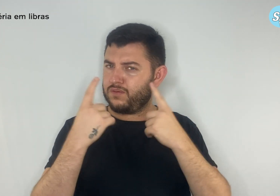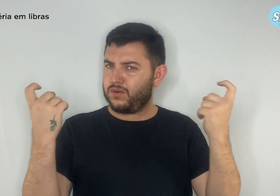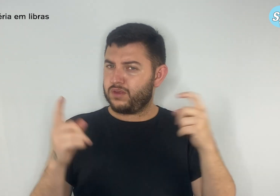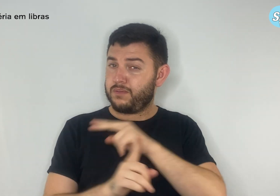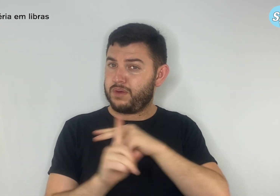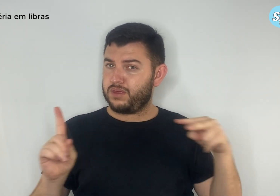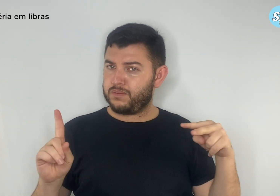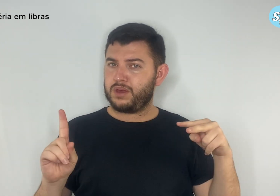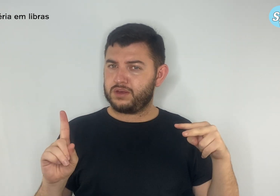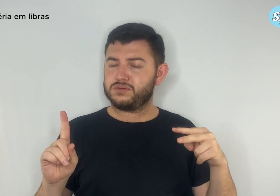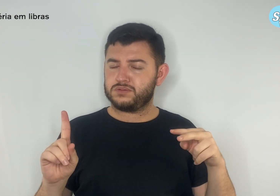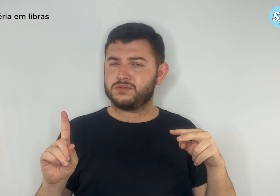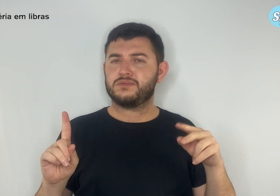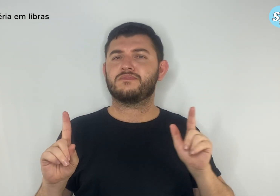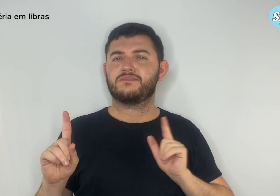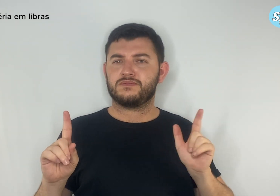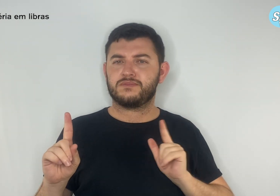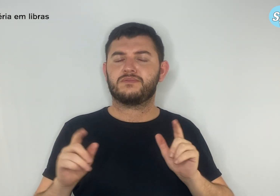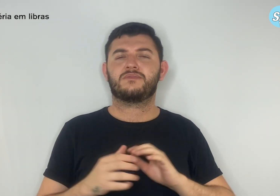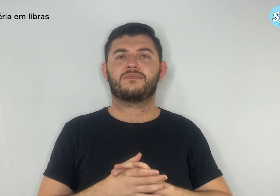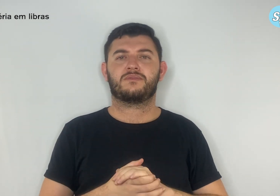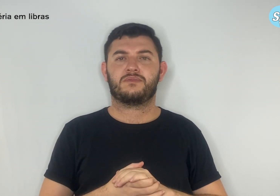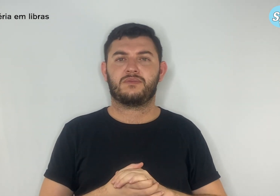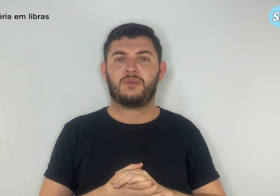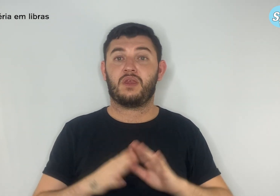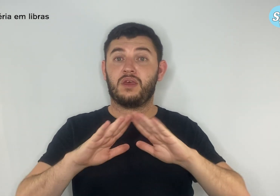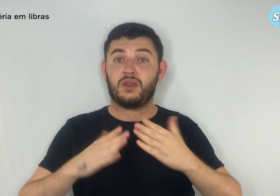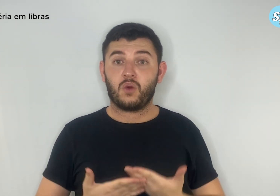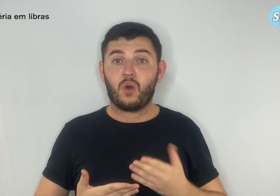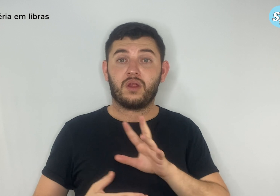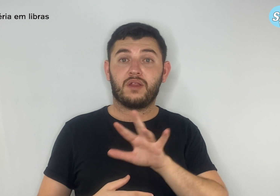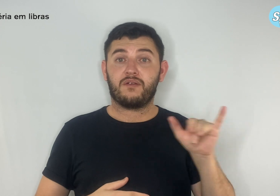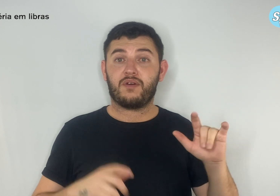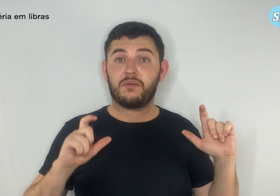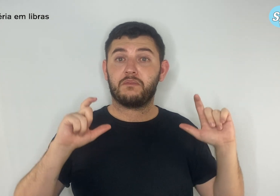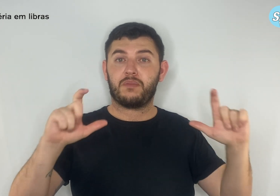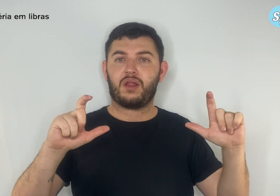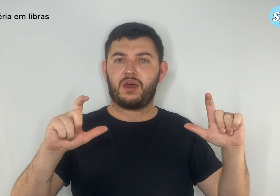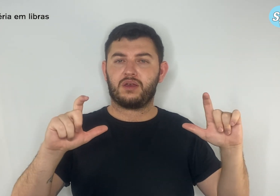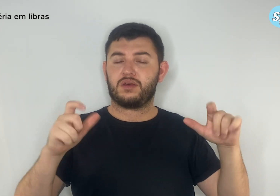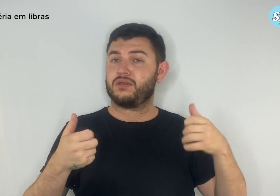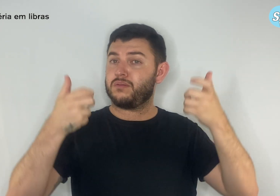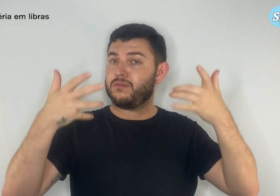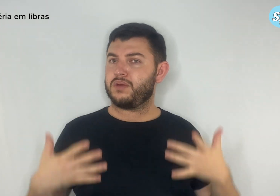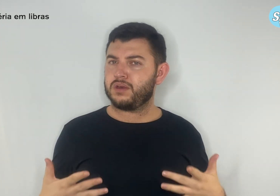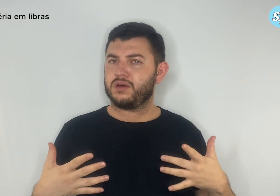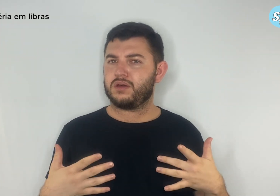Plaquinhas serão afixadas nas escolas, afirmando que desacatar funcionário